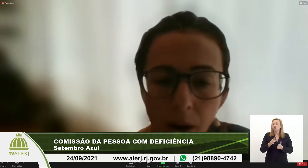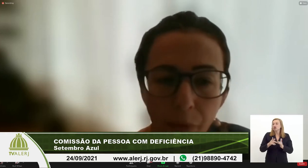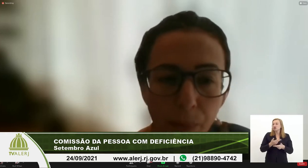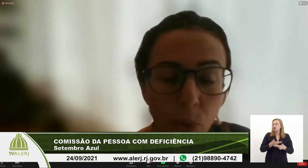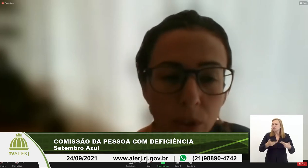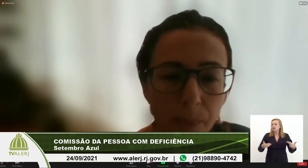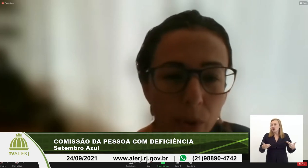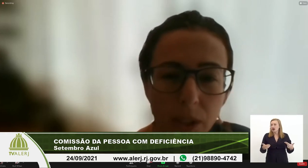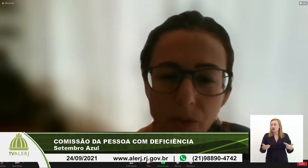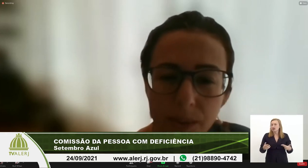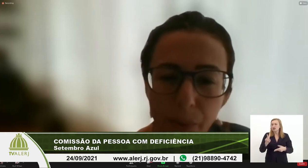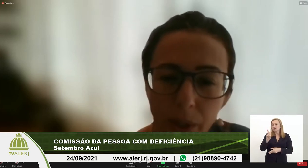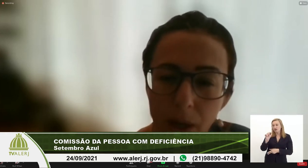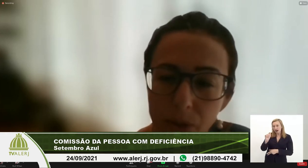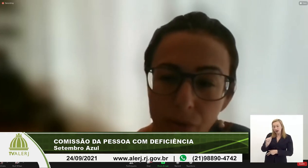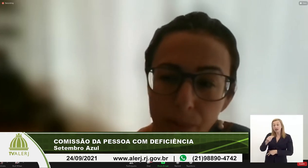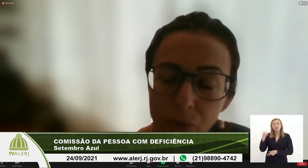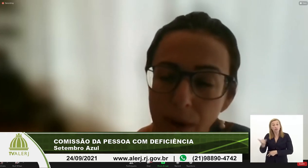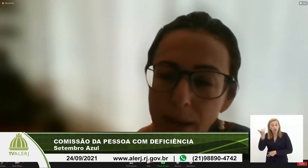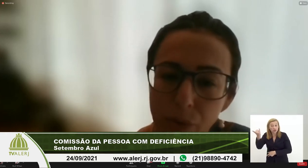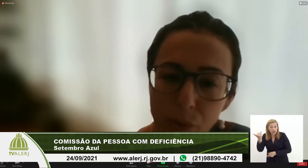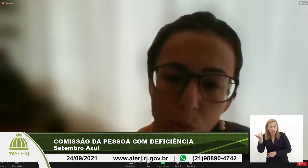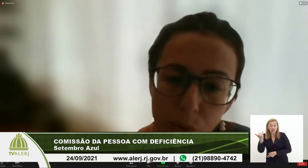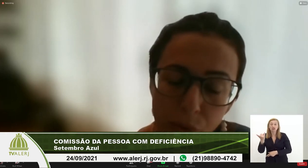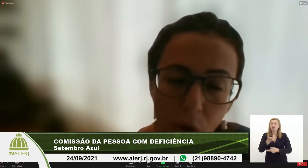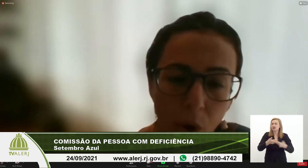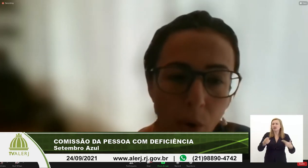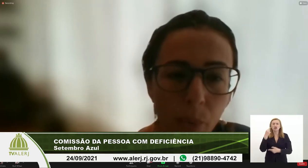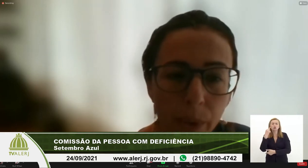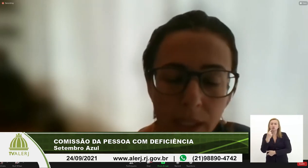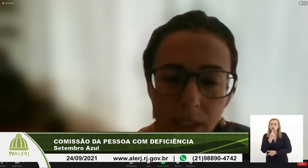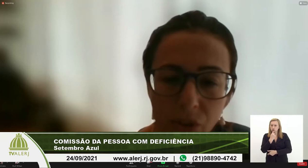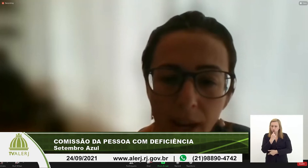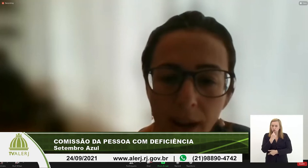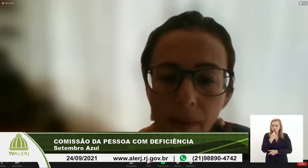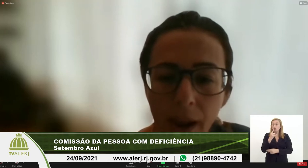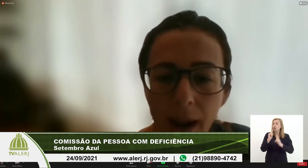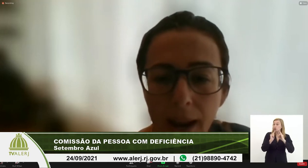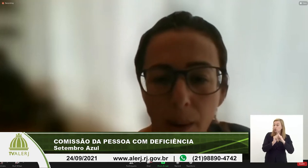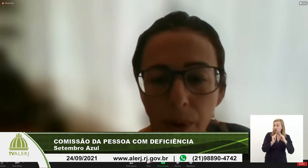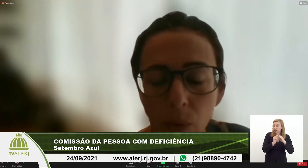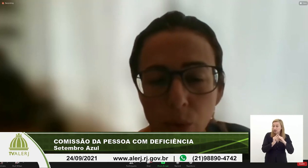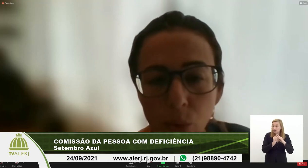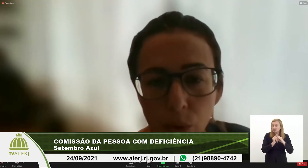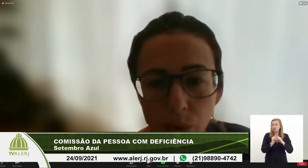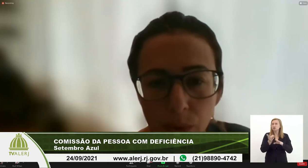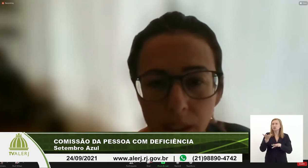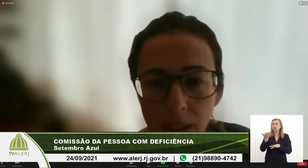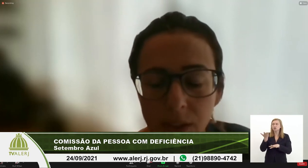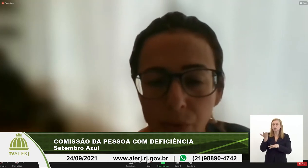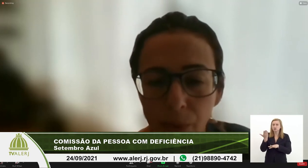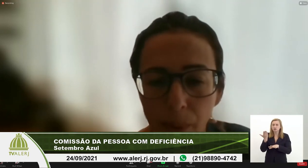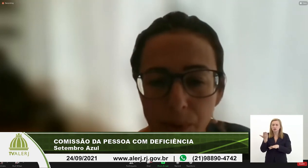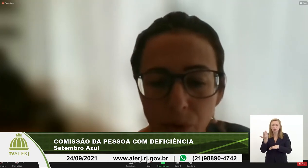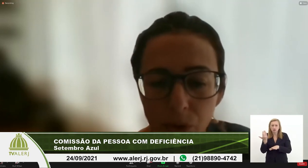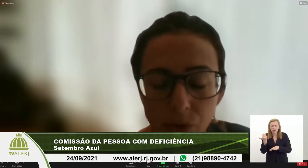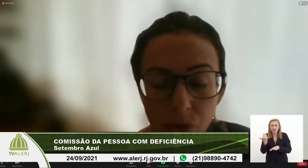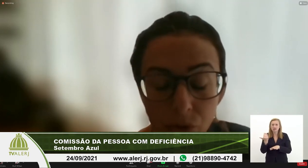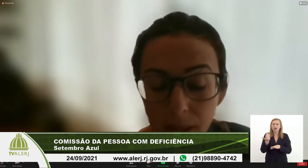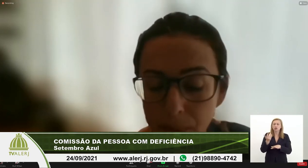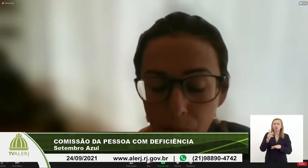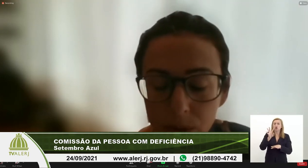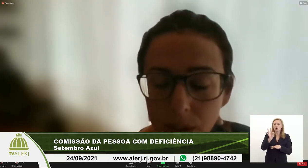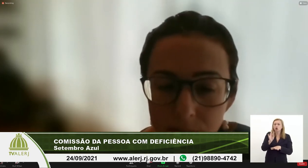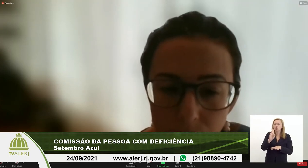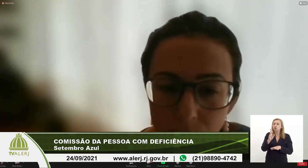foi muito importante esse programa tivemos vários surdos o INIS né a época o Túlio do INIS foi uma pessoa